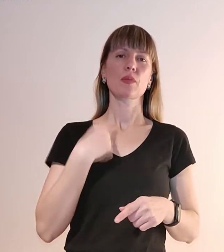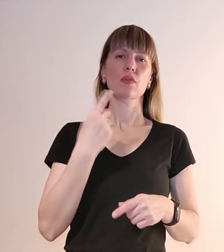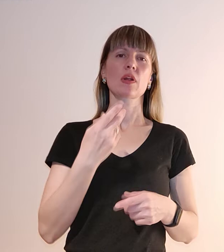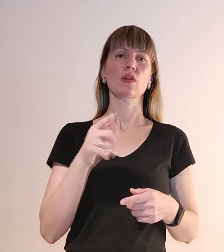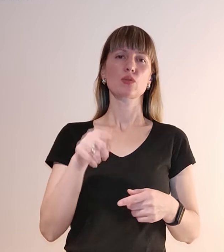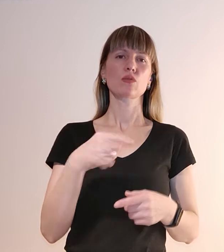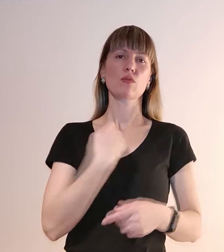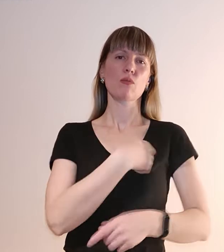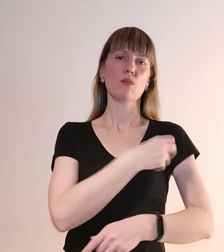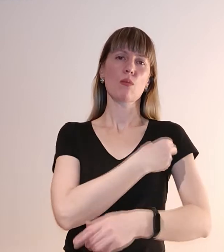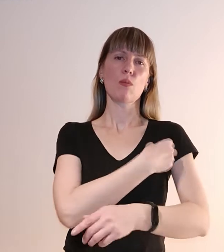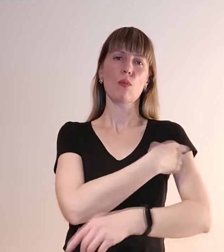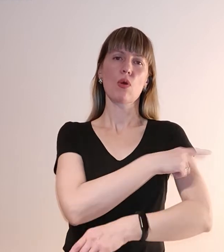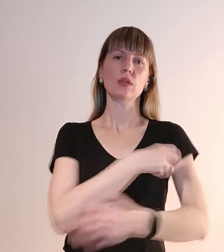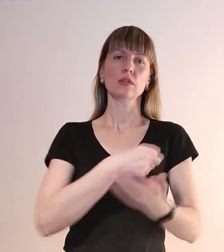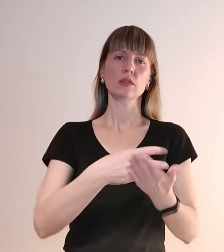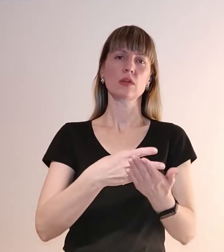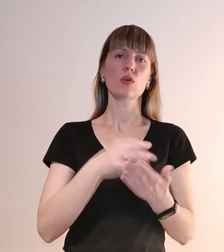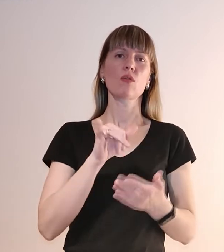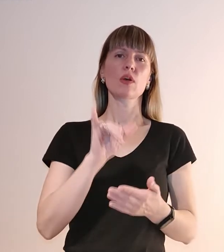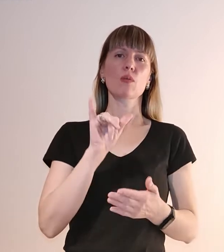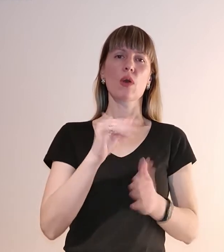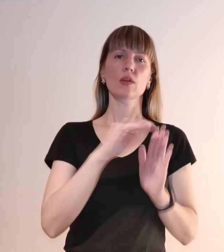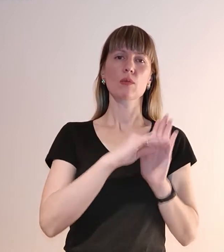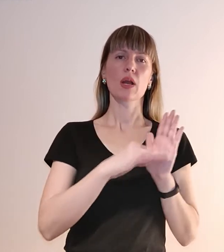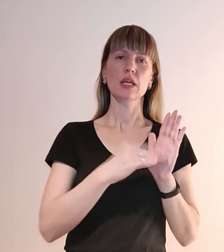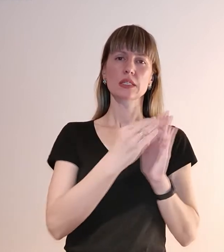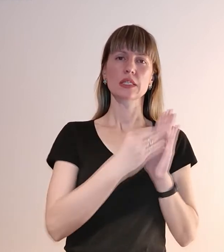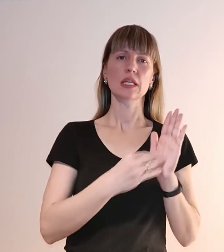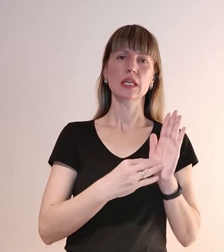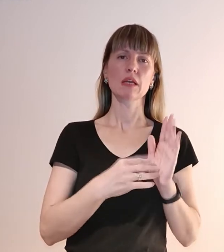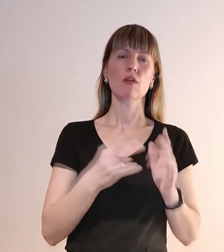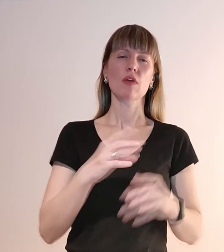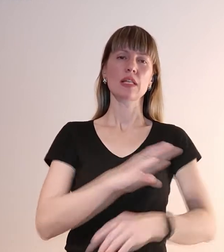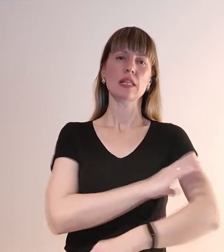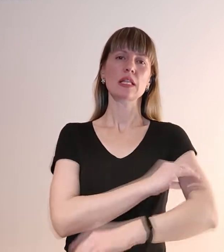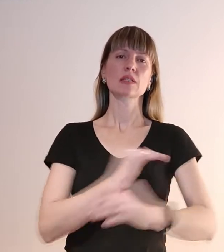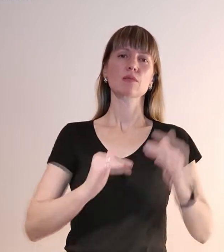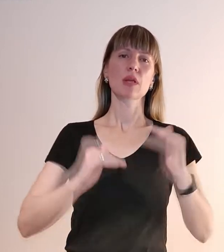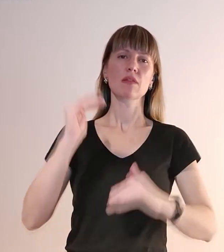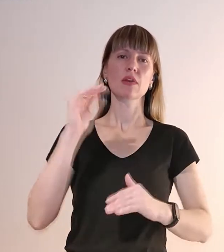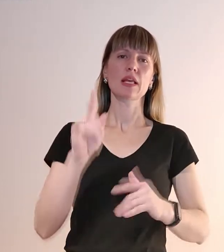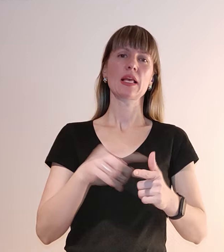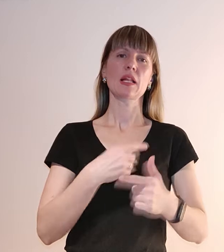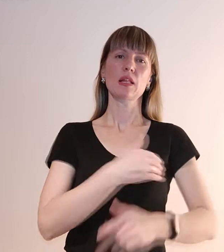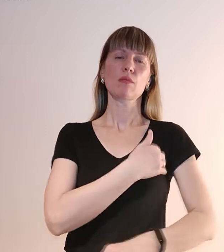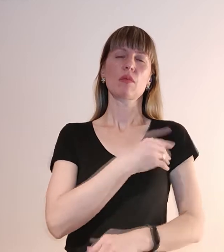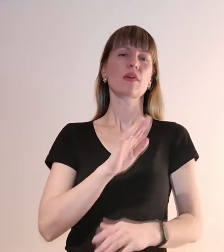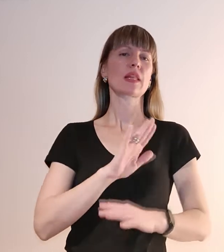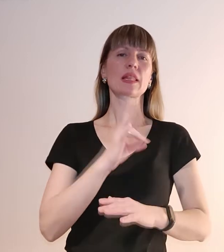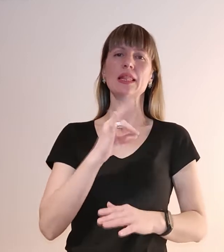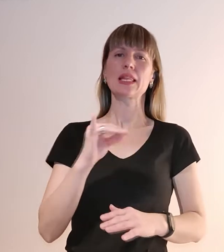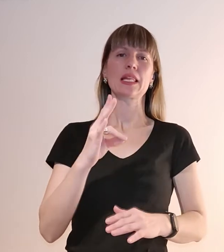збоспітаризуємо вас, там погані показники, чи там тиск підвищується, чи там температура, вони ні і ні, беруть до